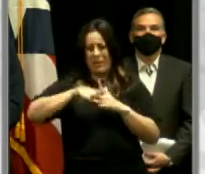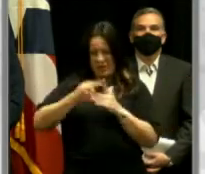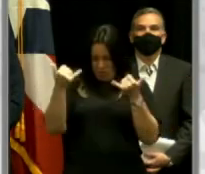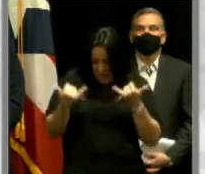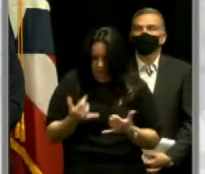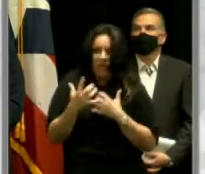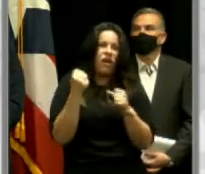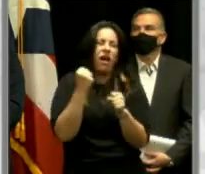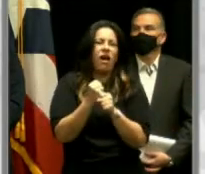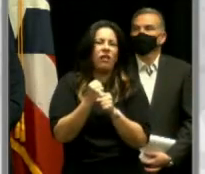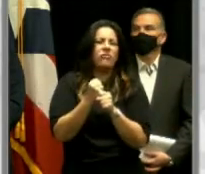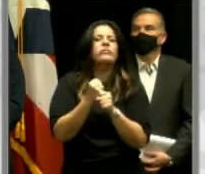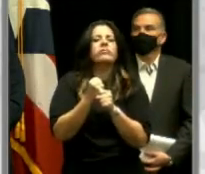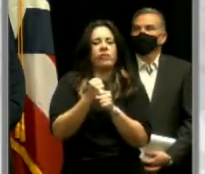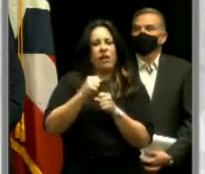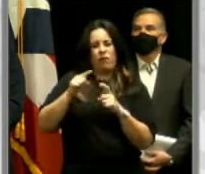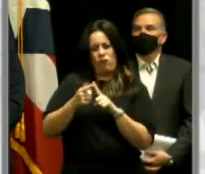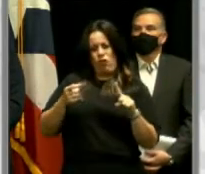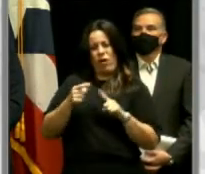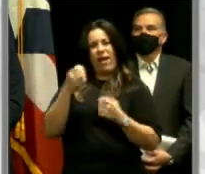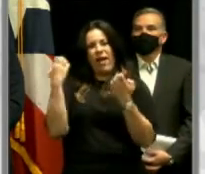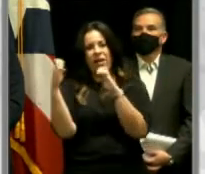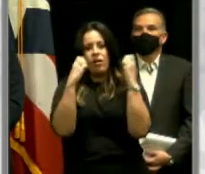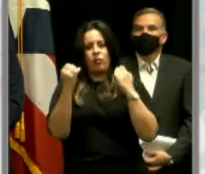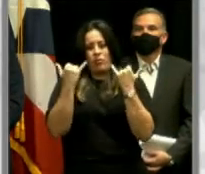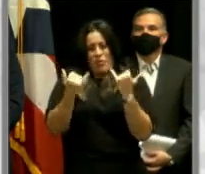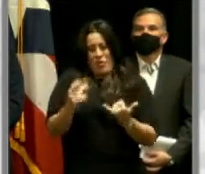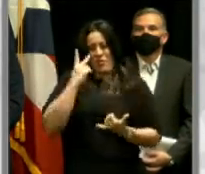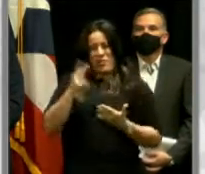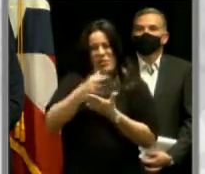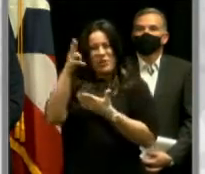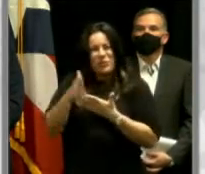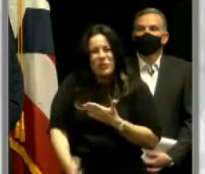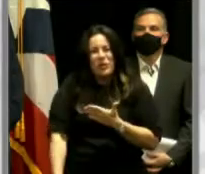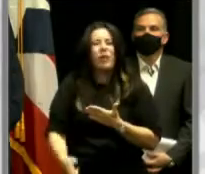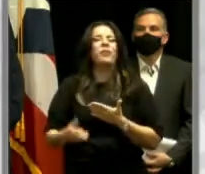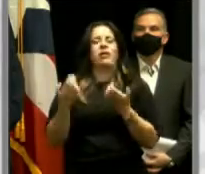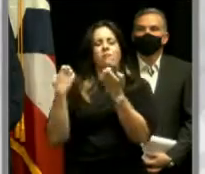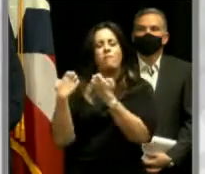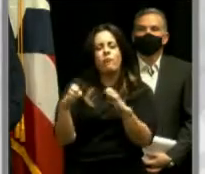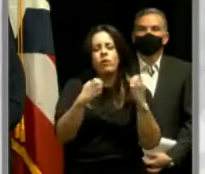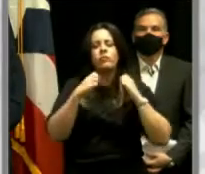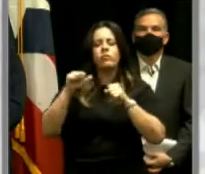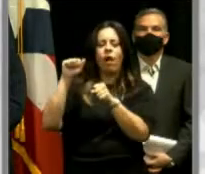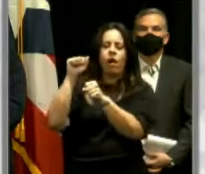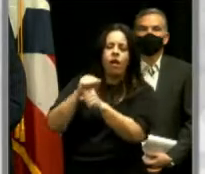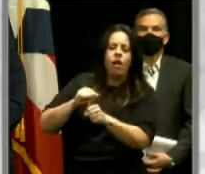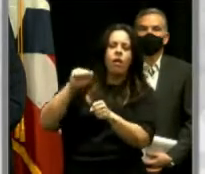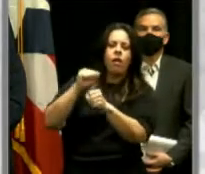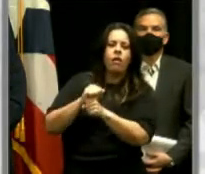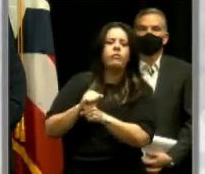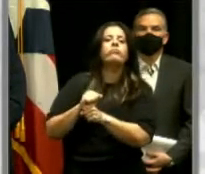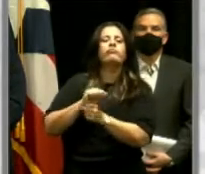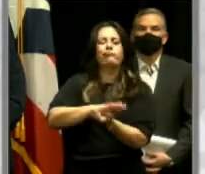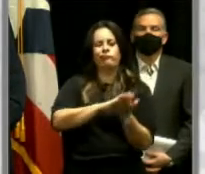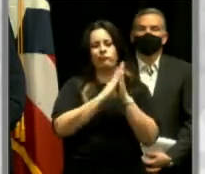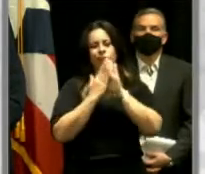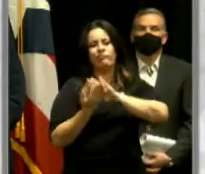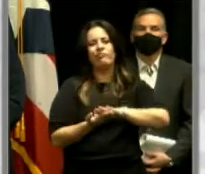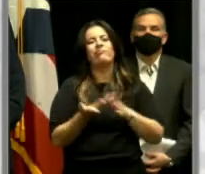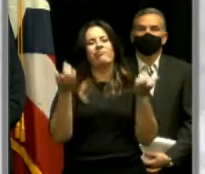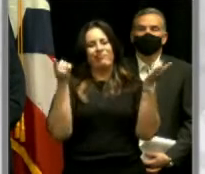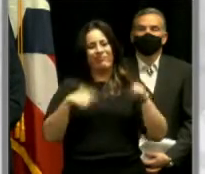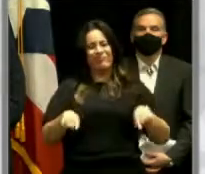año. Lo iniciaron desde enero y hoy estamos viendo el resultado de ese esfuerzo, de ese trabajo convertido en realidad.